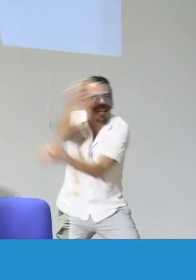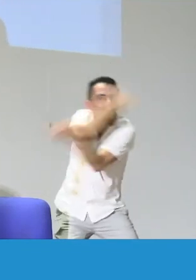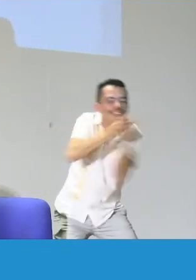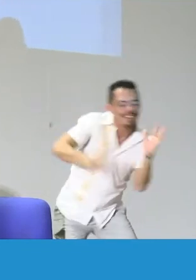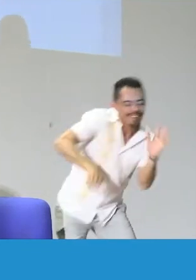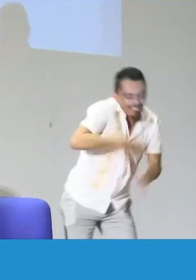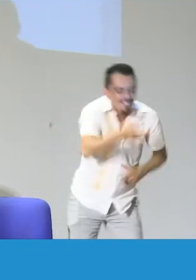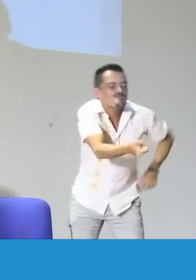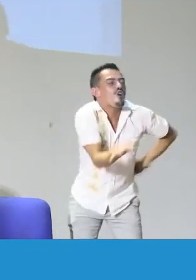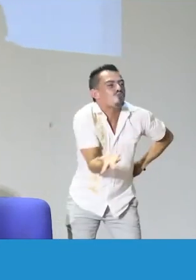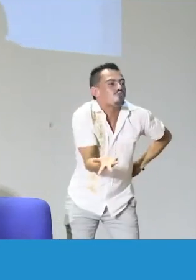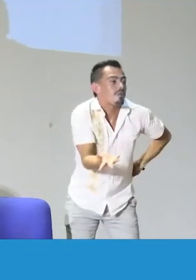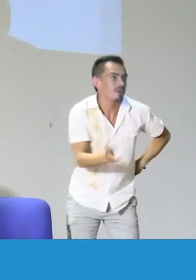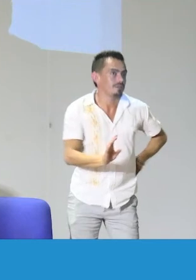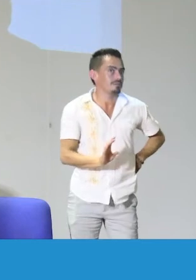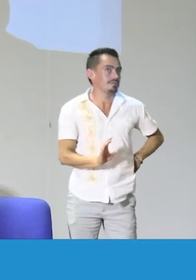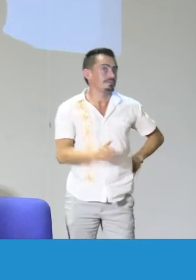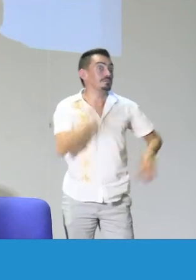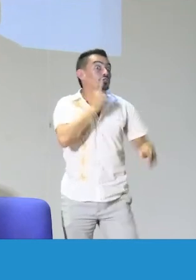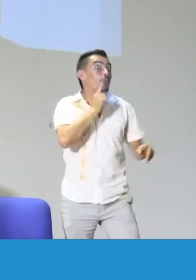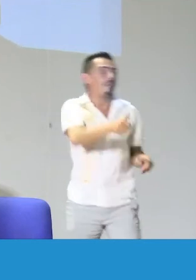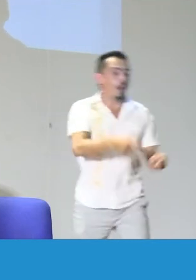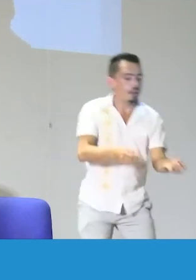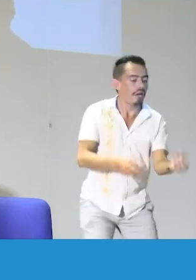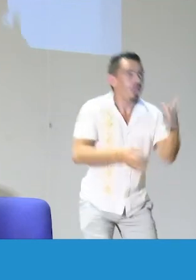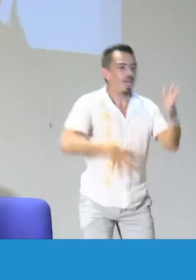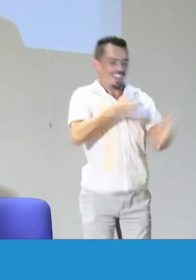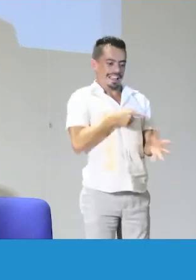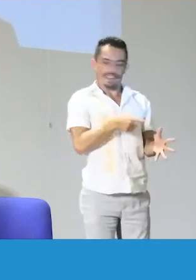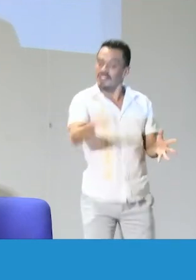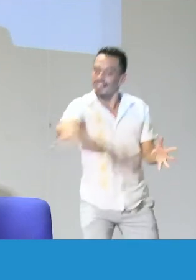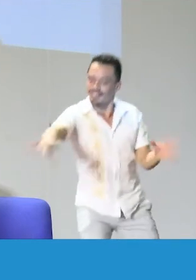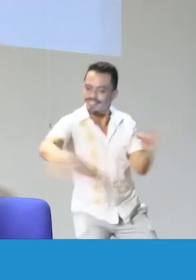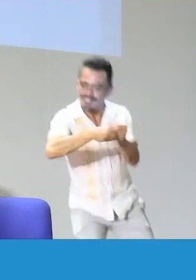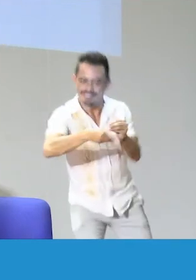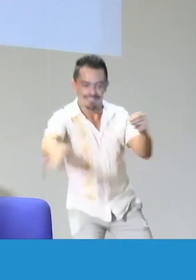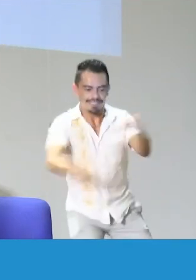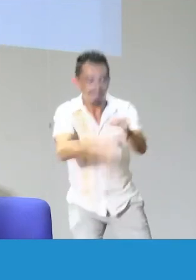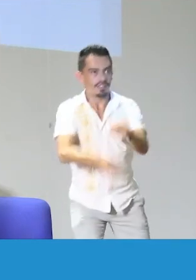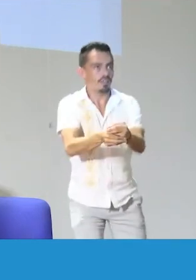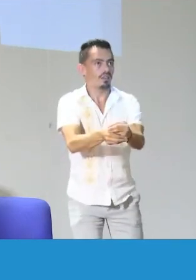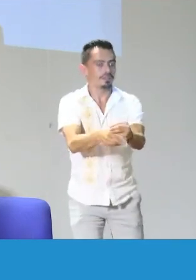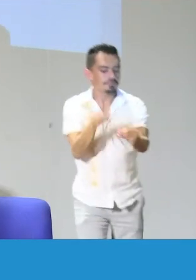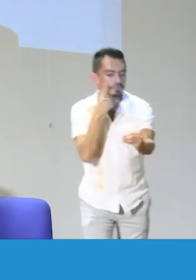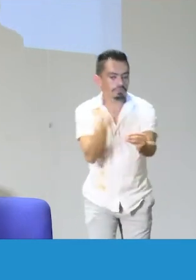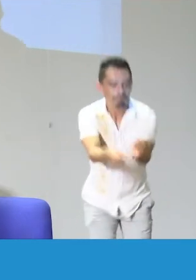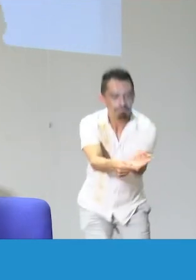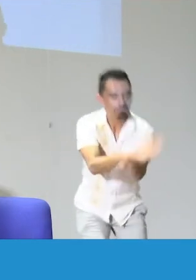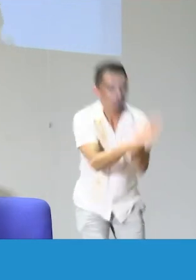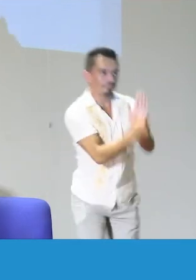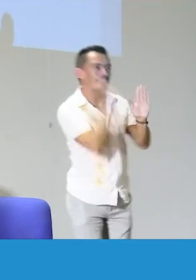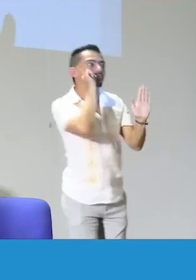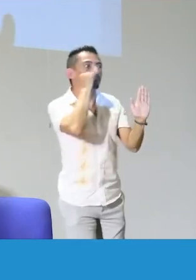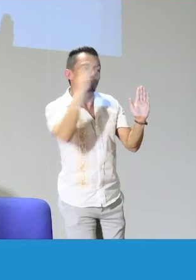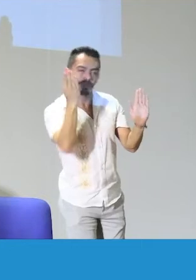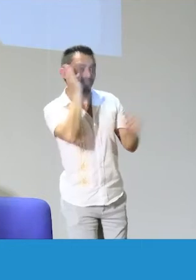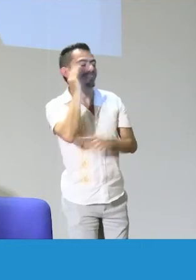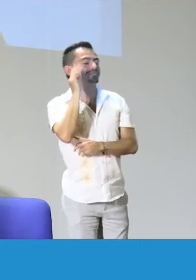cuente usted en sus propias palabras, en su propia lengua de señas, cómo fue la experiencia, ¿sí? Y que poco a poco vaya incorporando